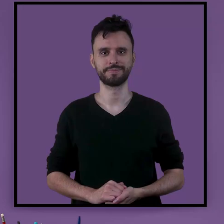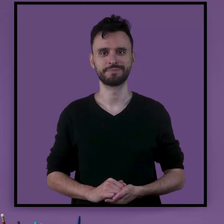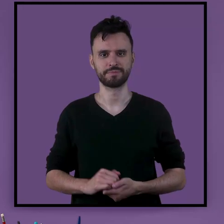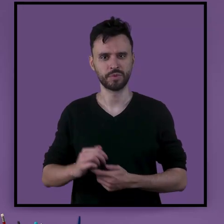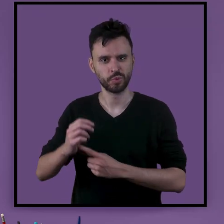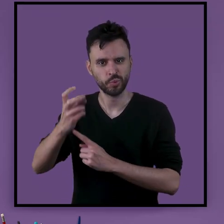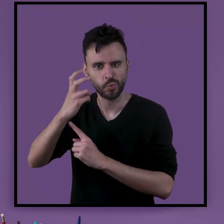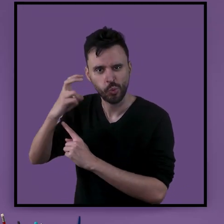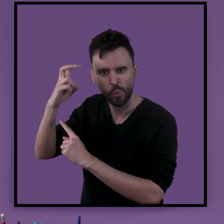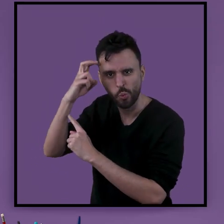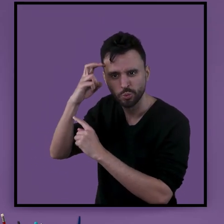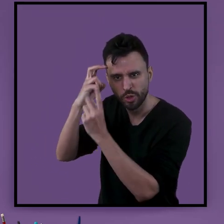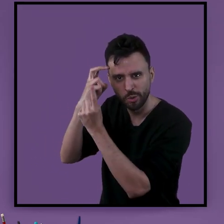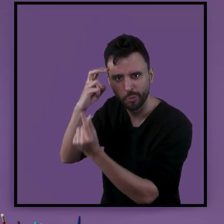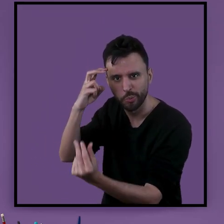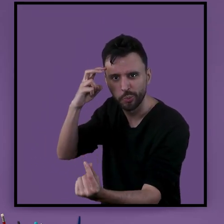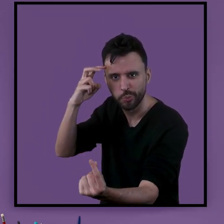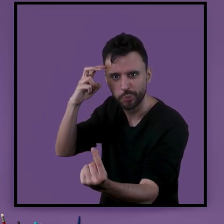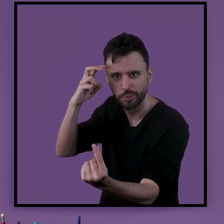A cultura existe,